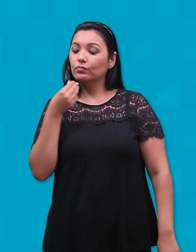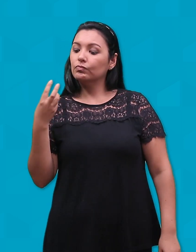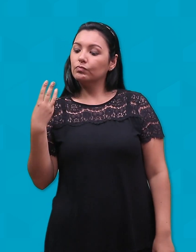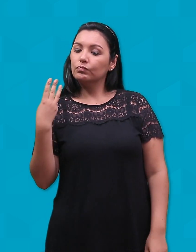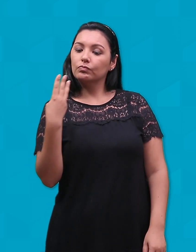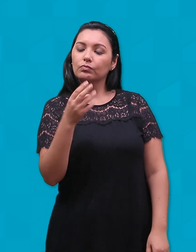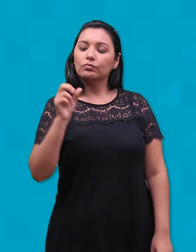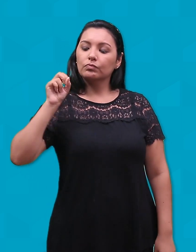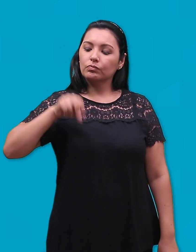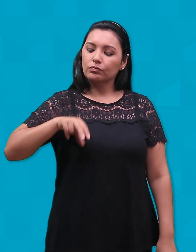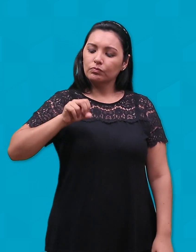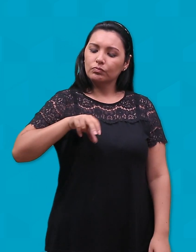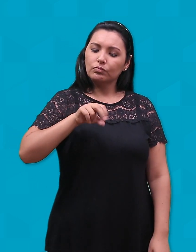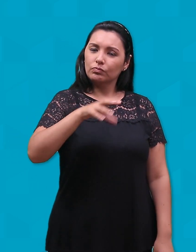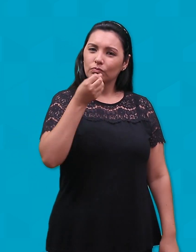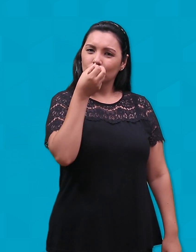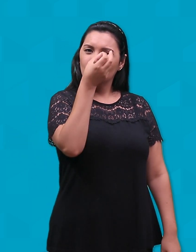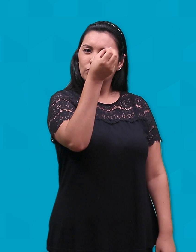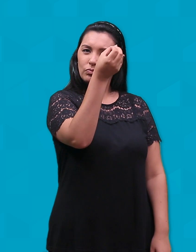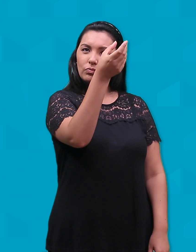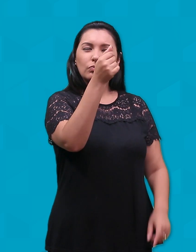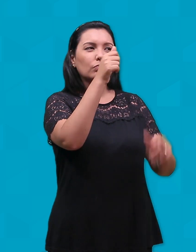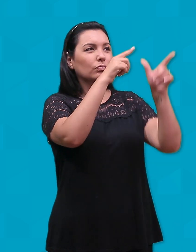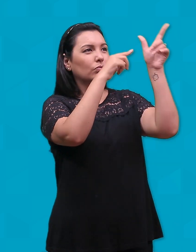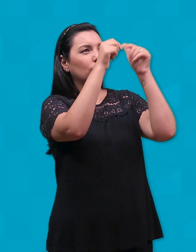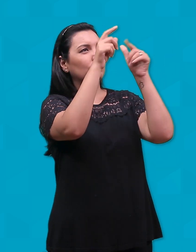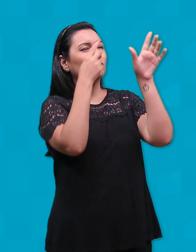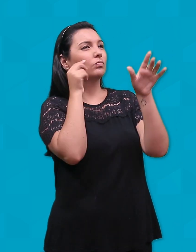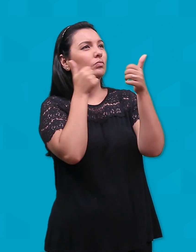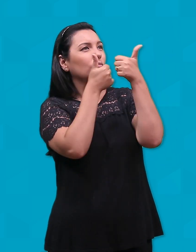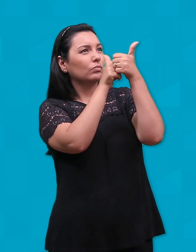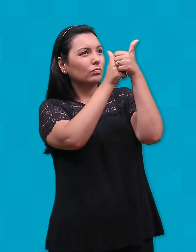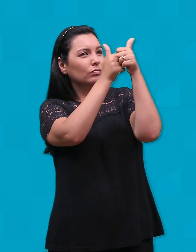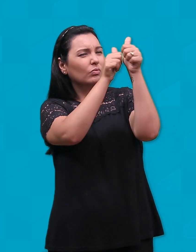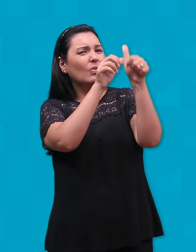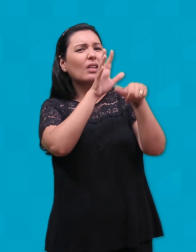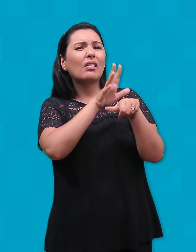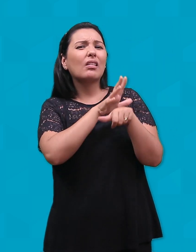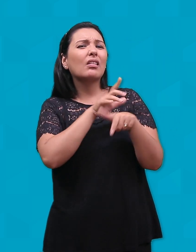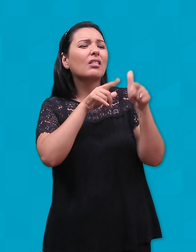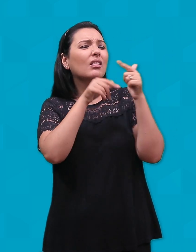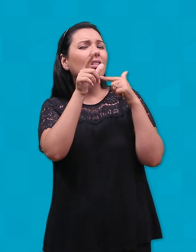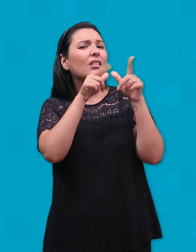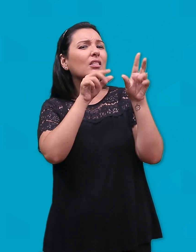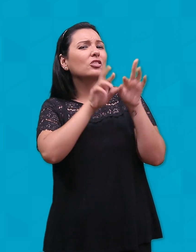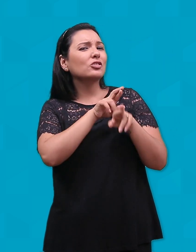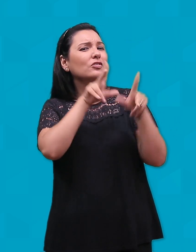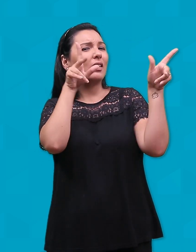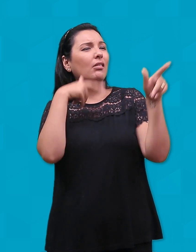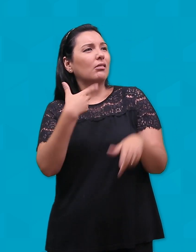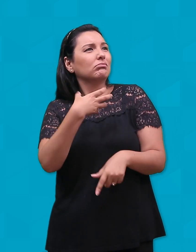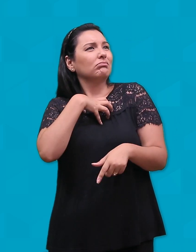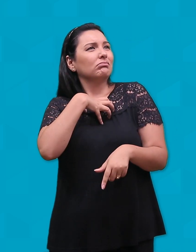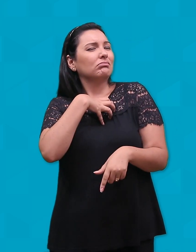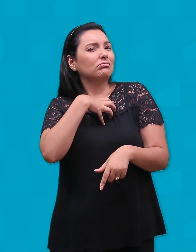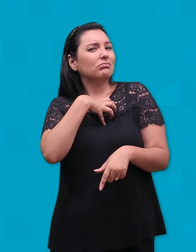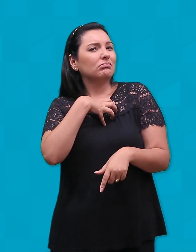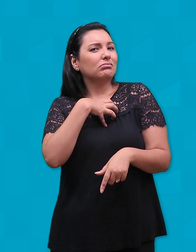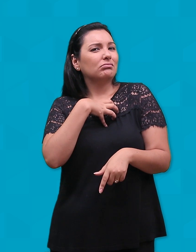oriente até Belém, seguindo a luz dessa estrela diferente que apareceu no céu. Seguindo esta luz,